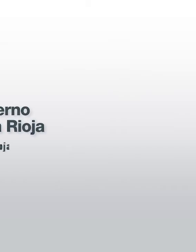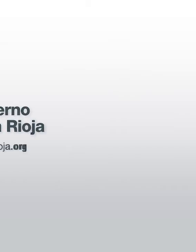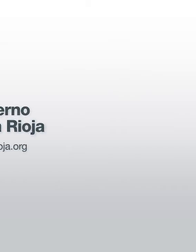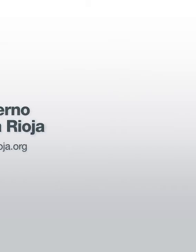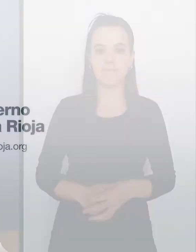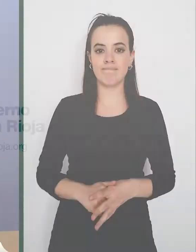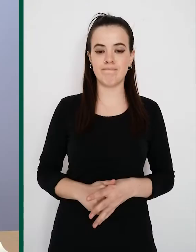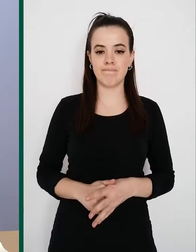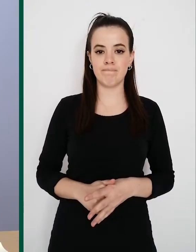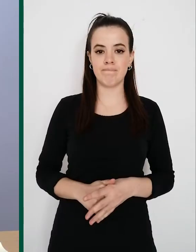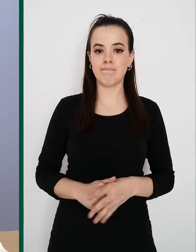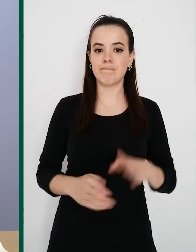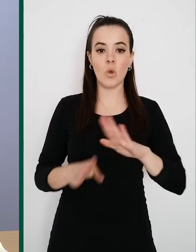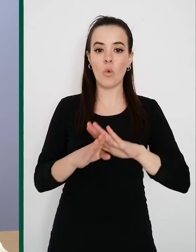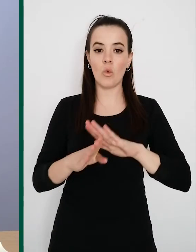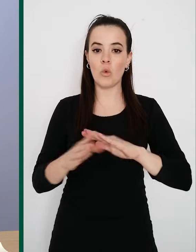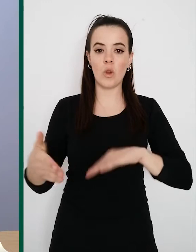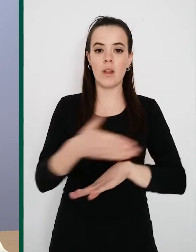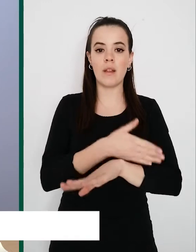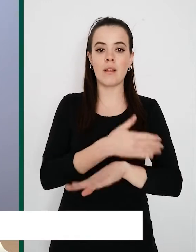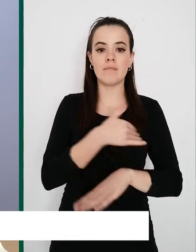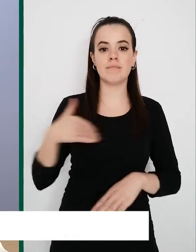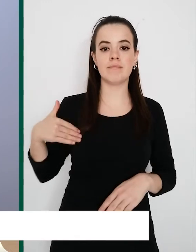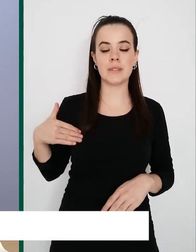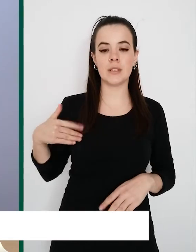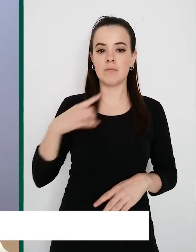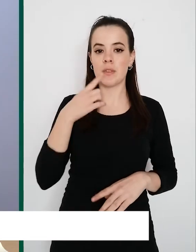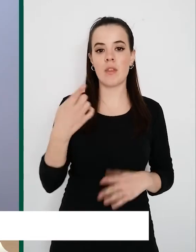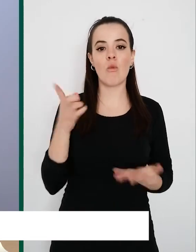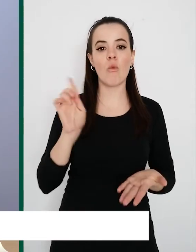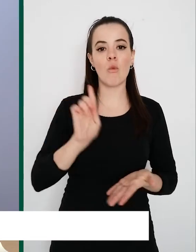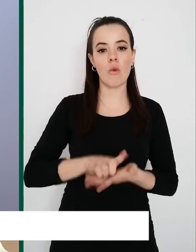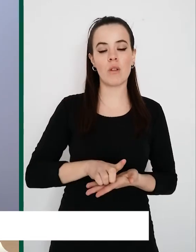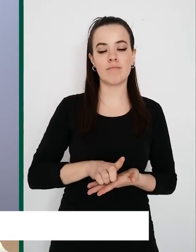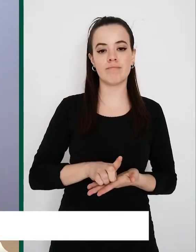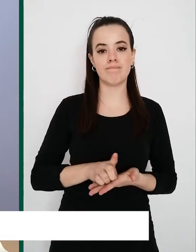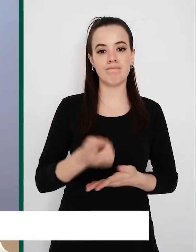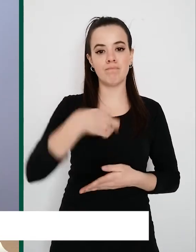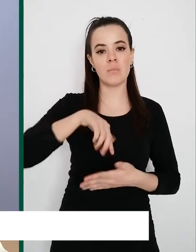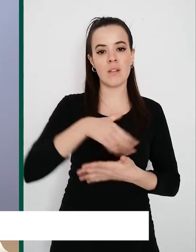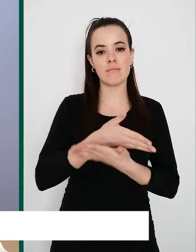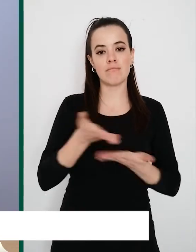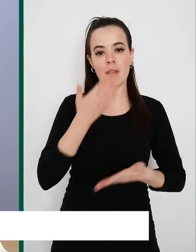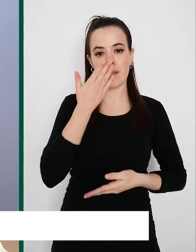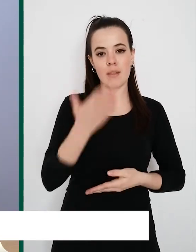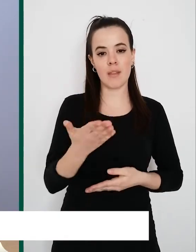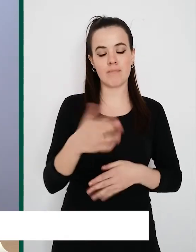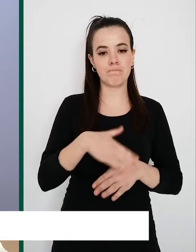Antes de continuar, me gustaría trasladar nuevamente nuestras más sinceras condolencias a los